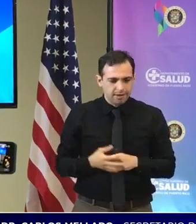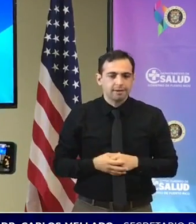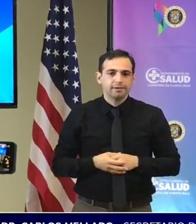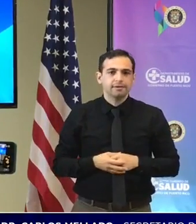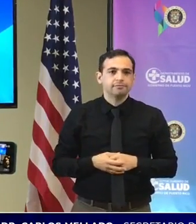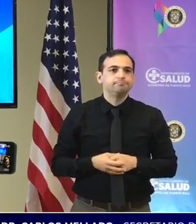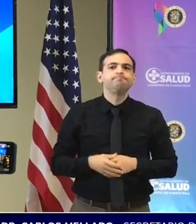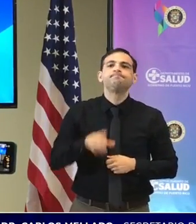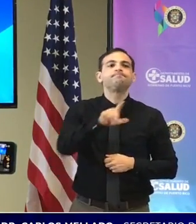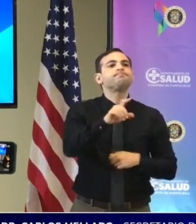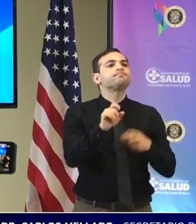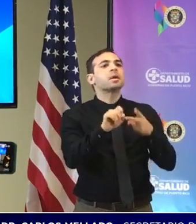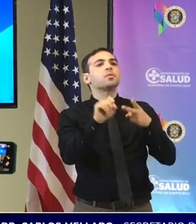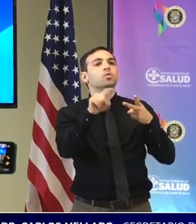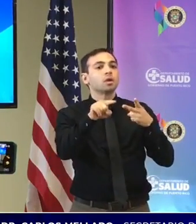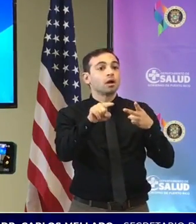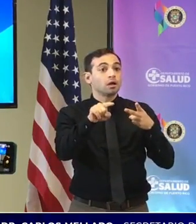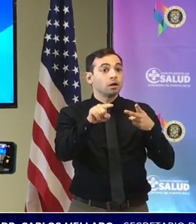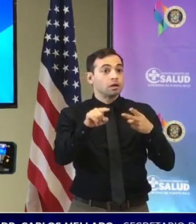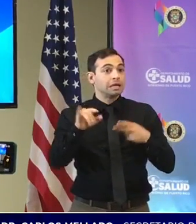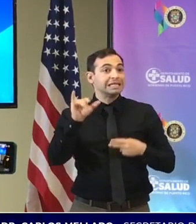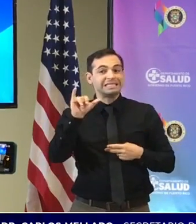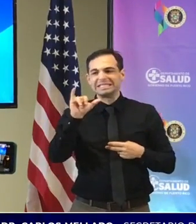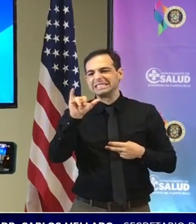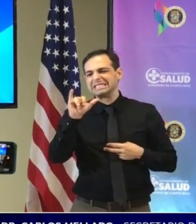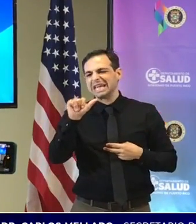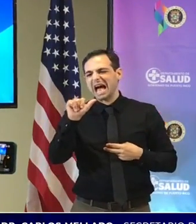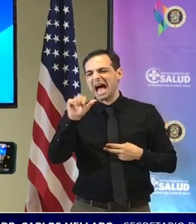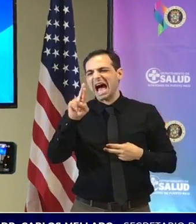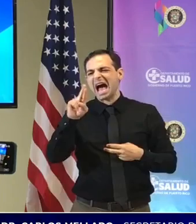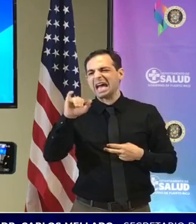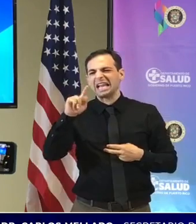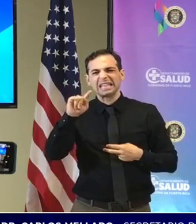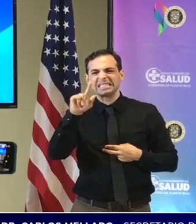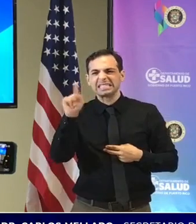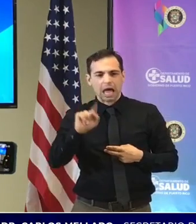Yarisa el número específico déjame verlo aquí